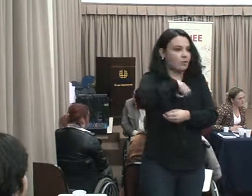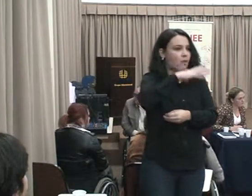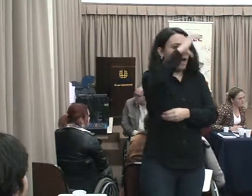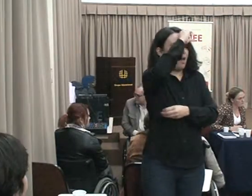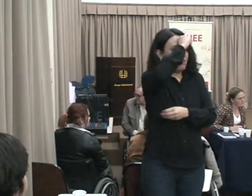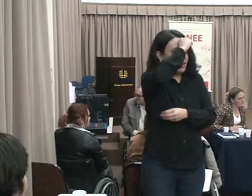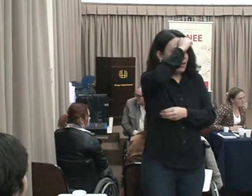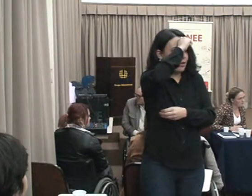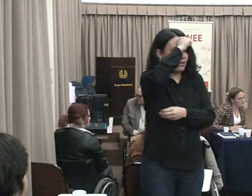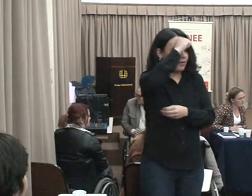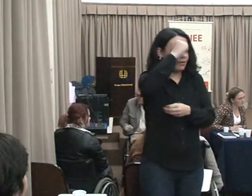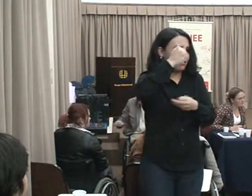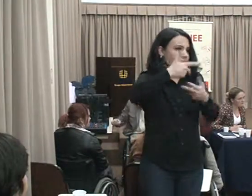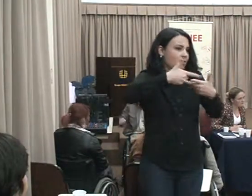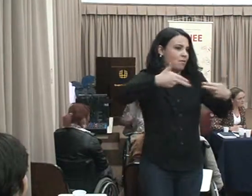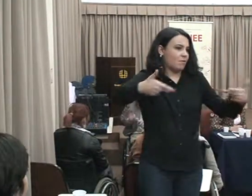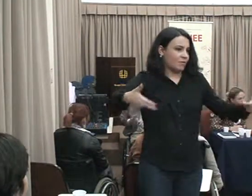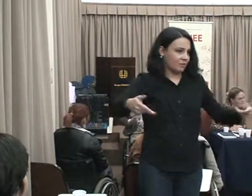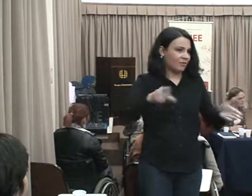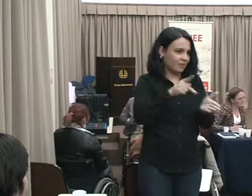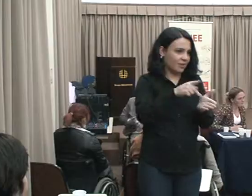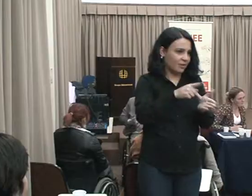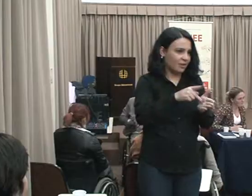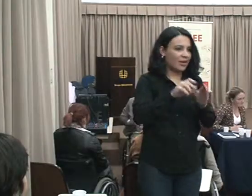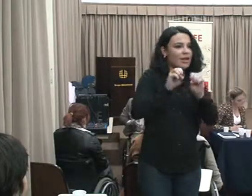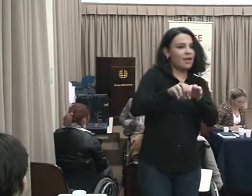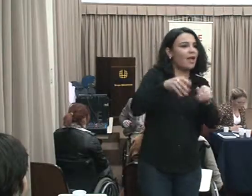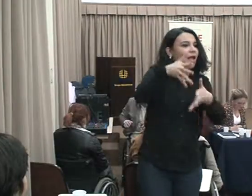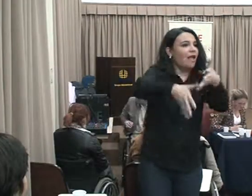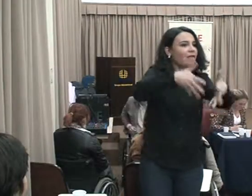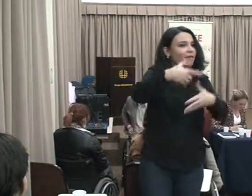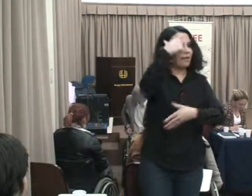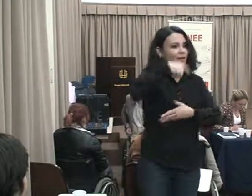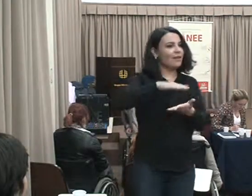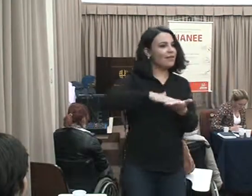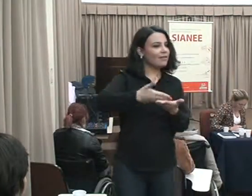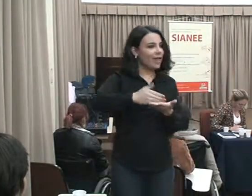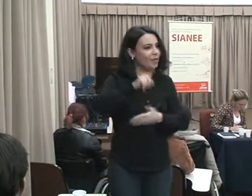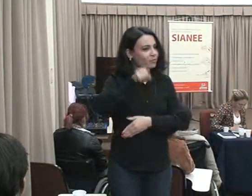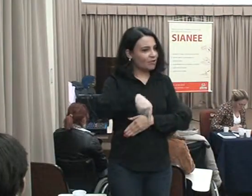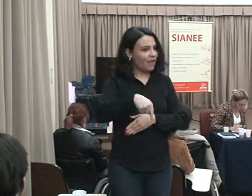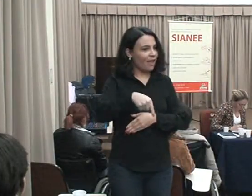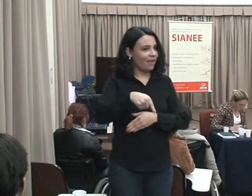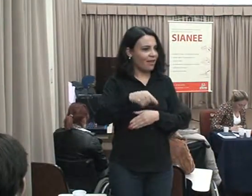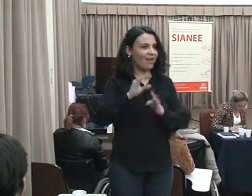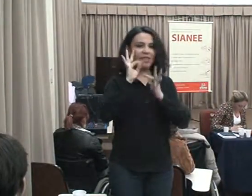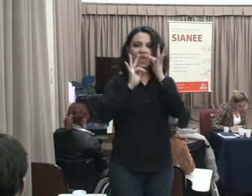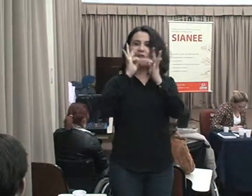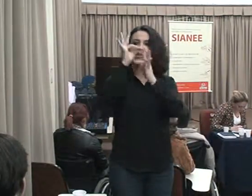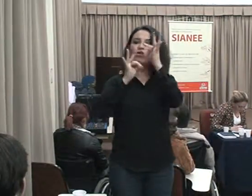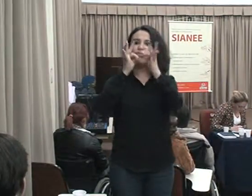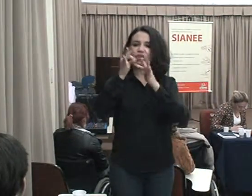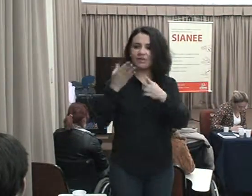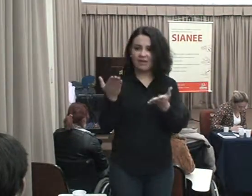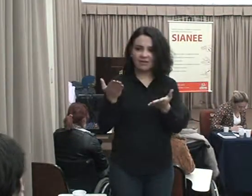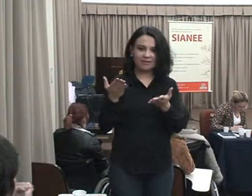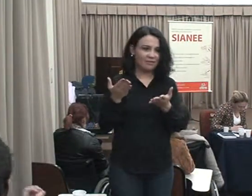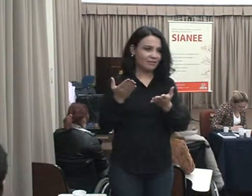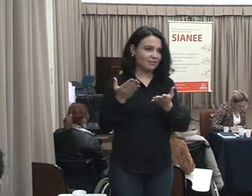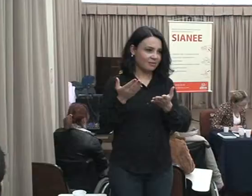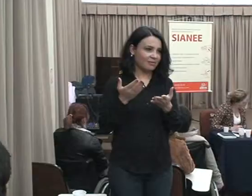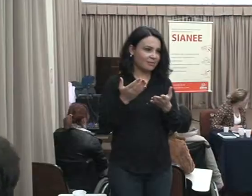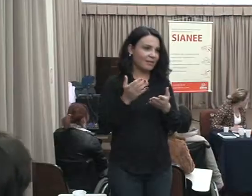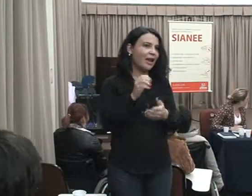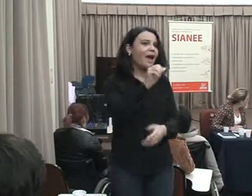Tá faltando muita coisa Então Olha, acho que eu tô exagerando Mas é Falta mais divulgação